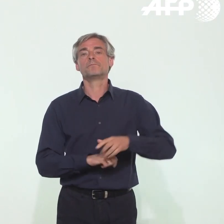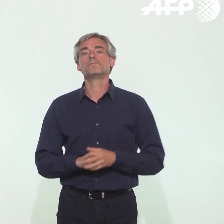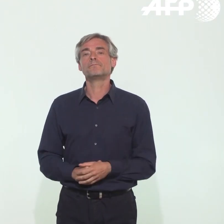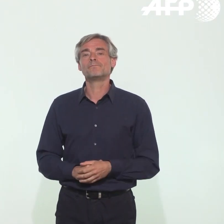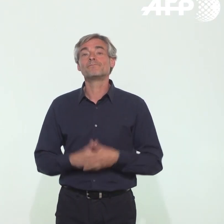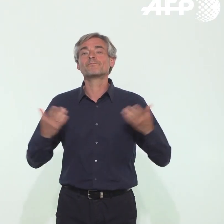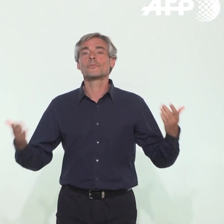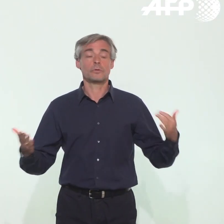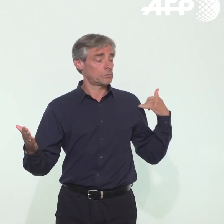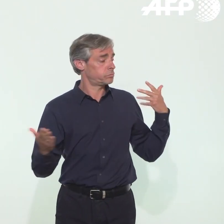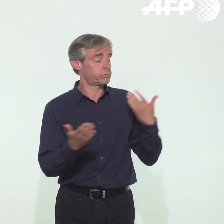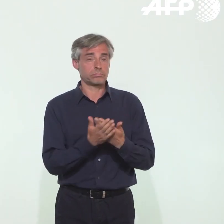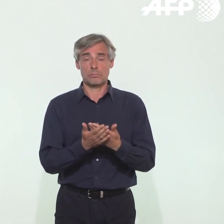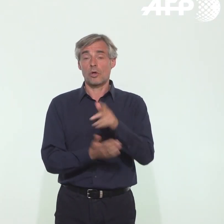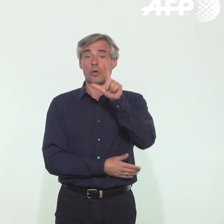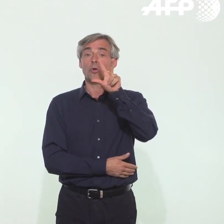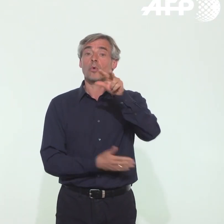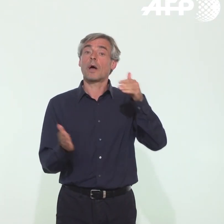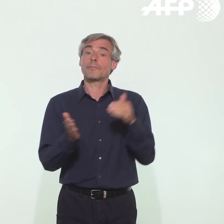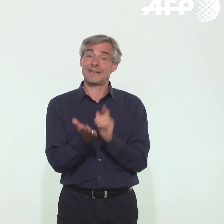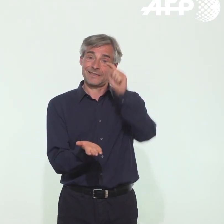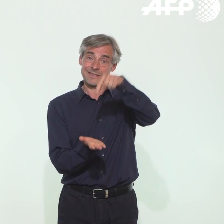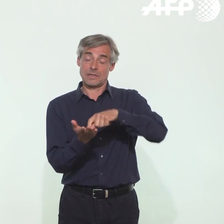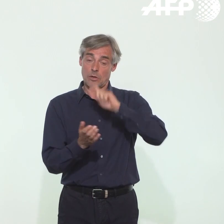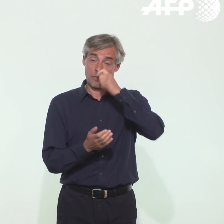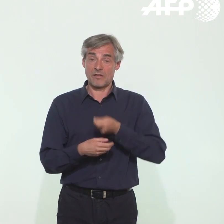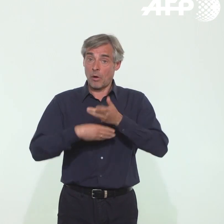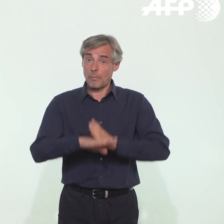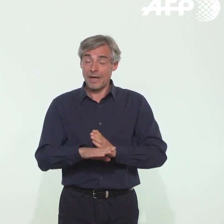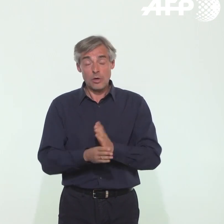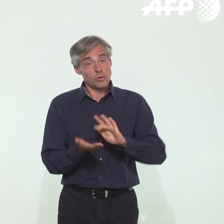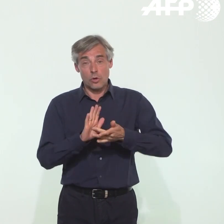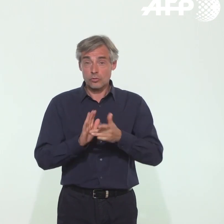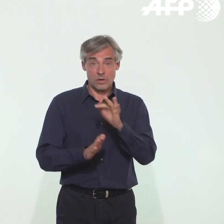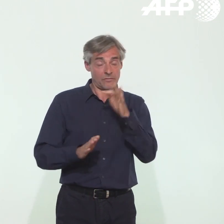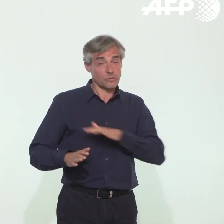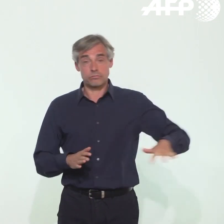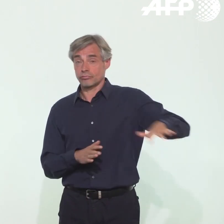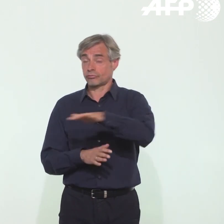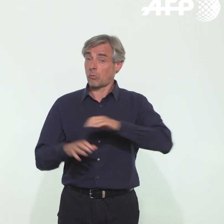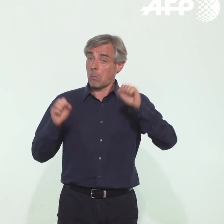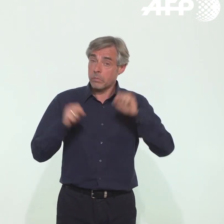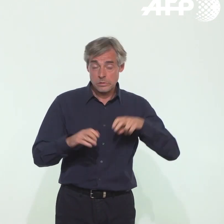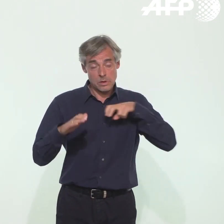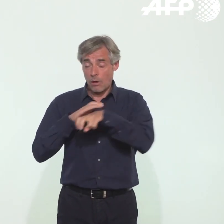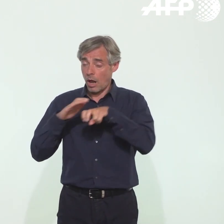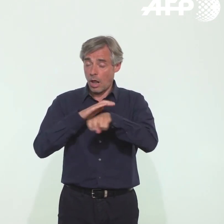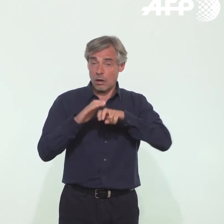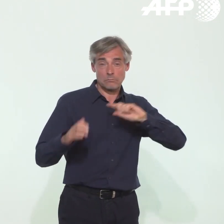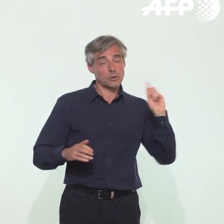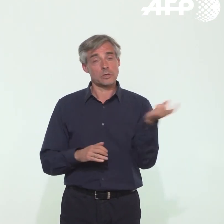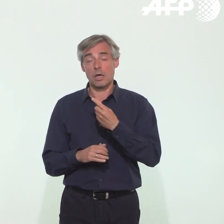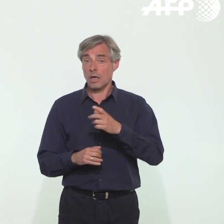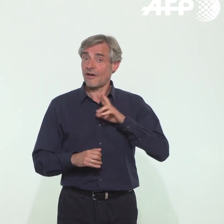À ce jour, 3 000 lieux de prélèvement sont disponibles sur l'ensemble du territoire. Ils permettent à chacun